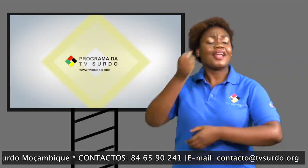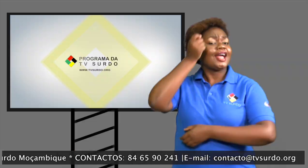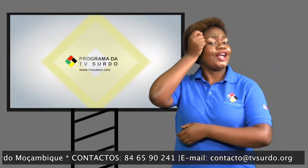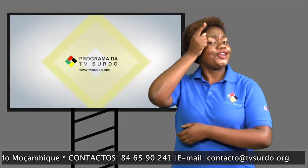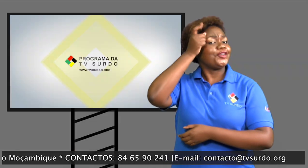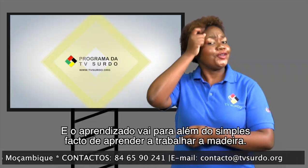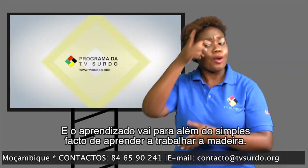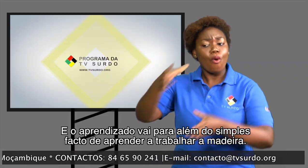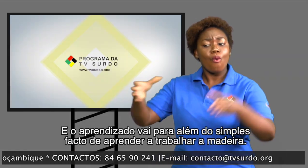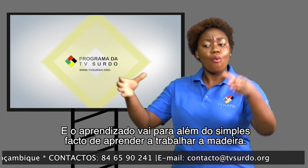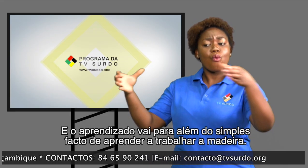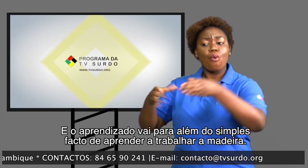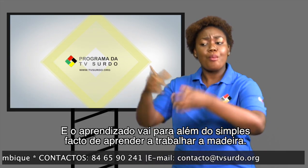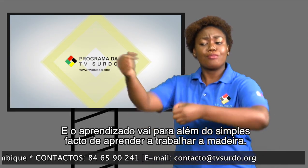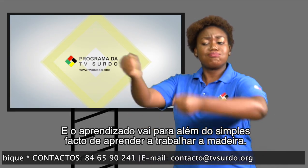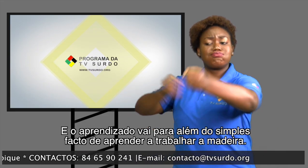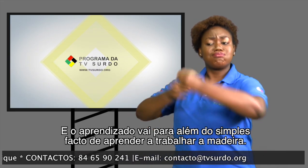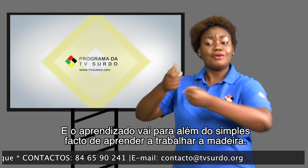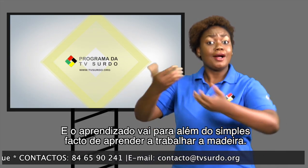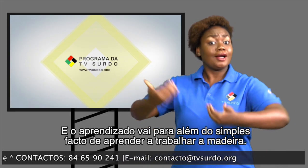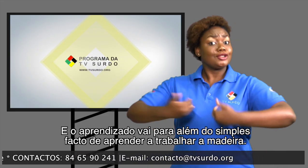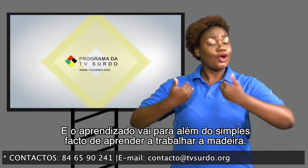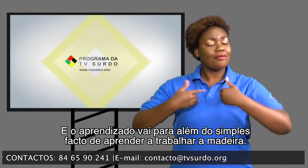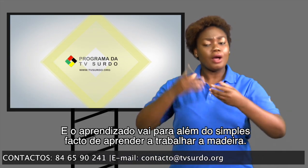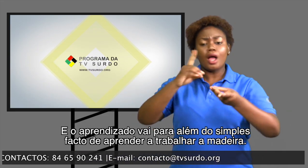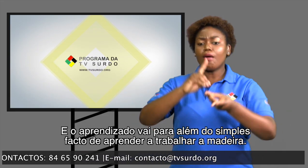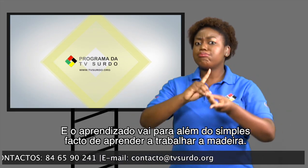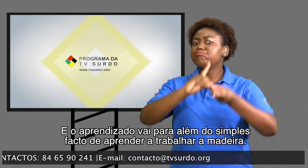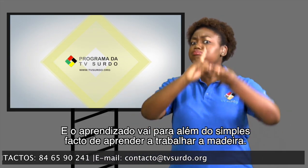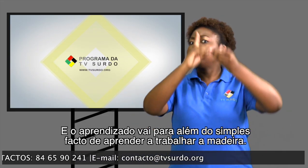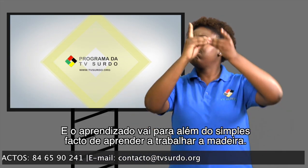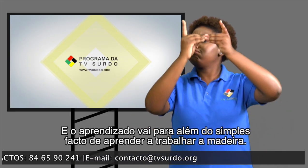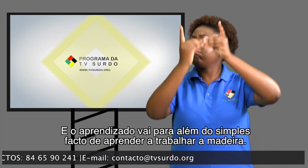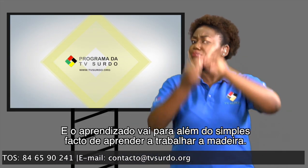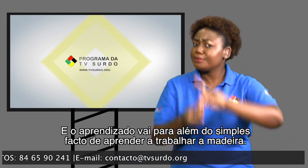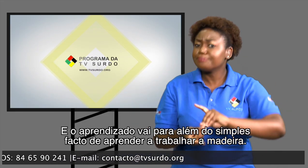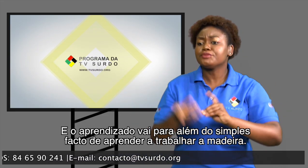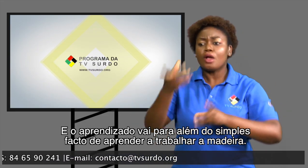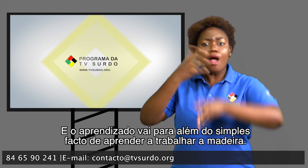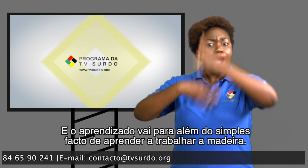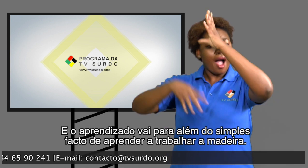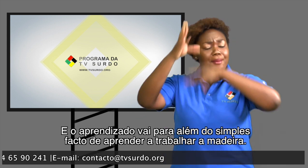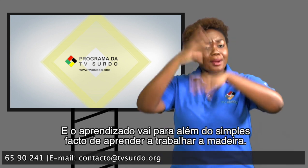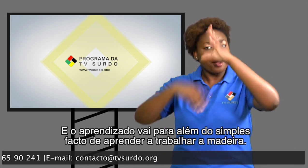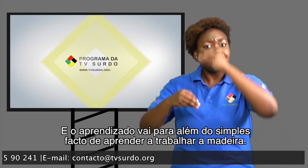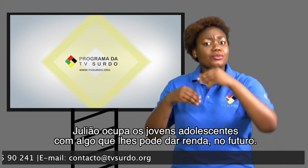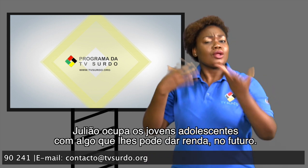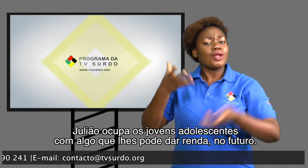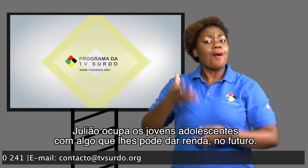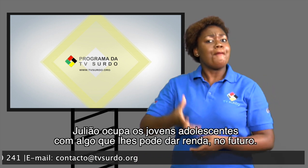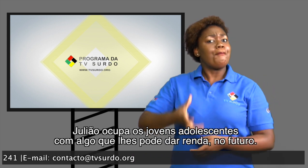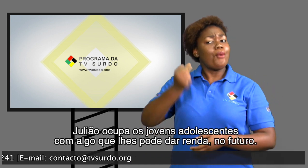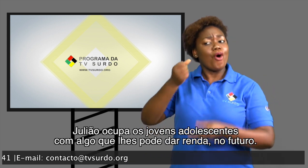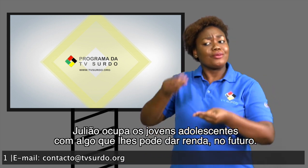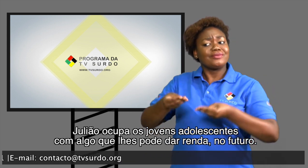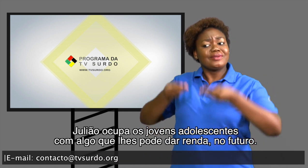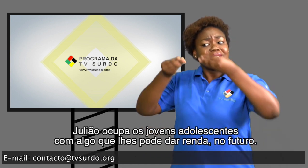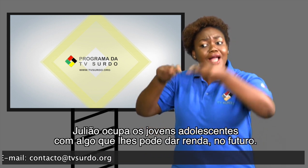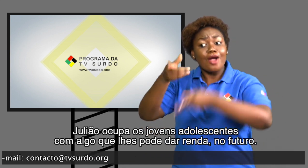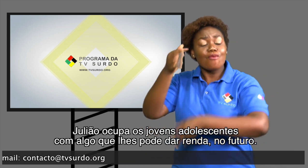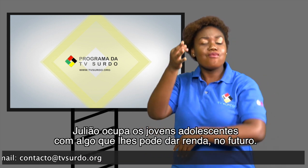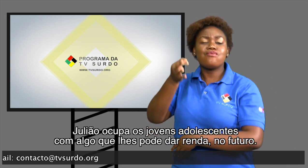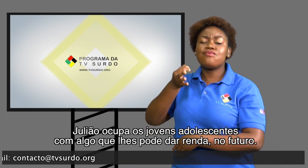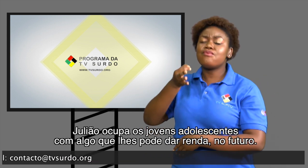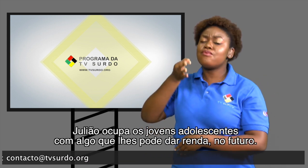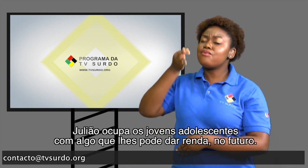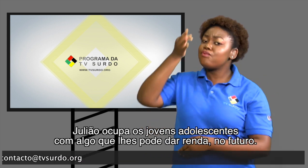E o aprendizado vai para além do simples fato De aprender a trabalhar a madeira Julião ocupa